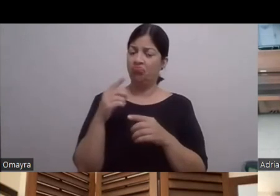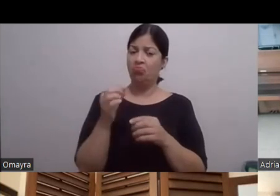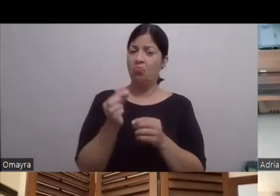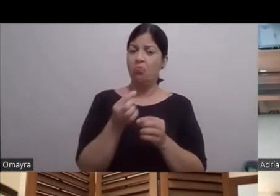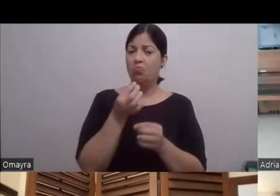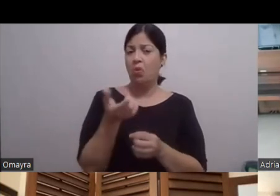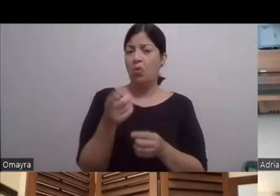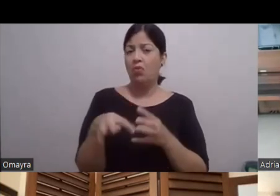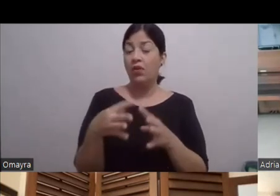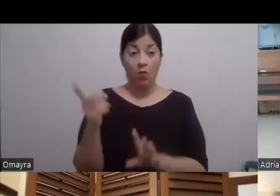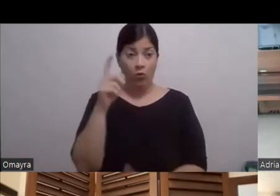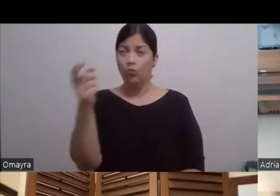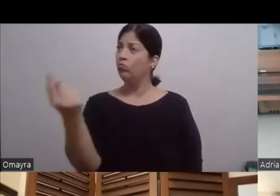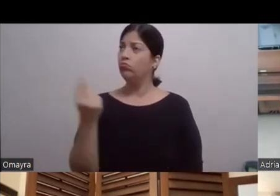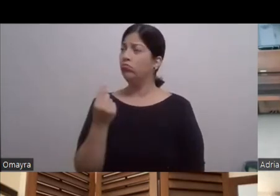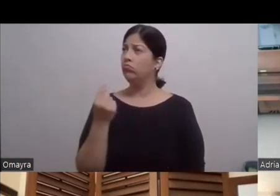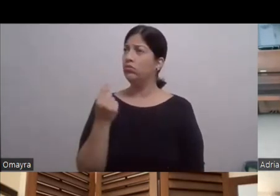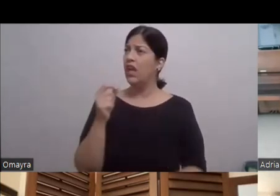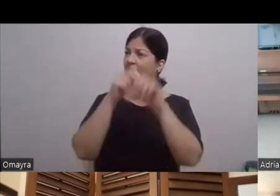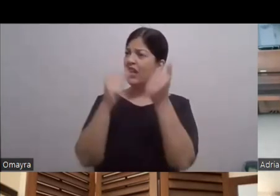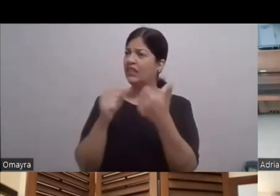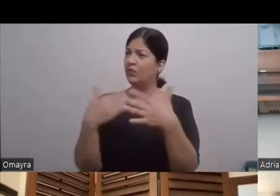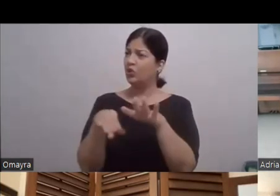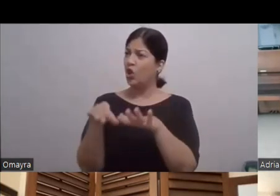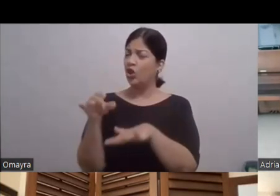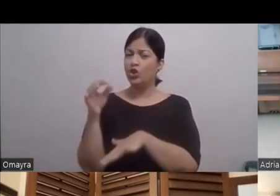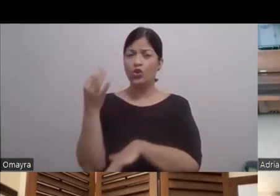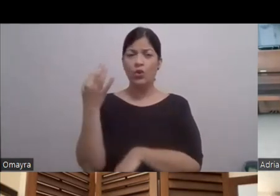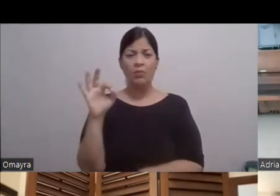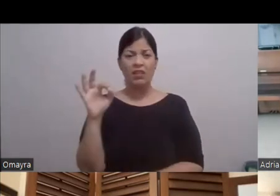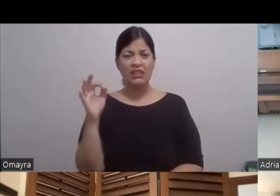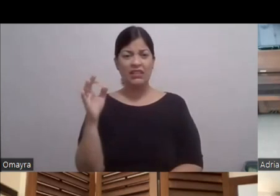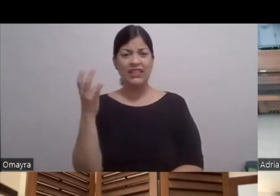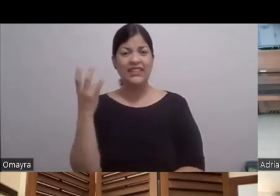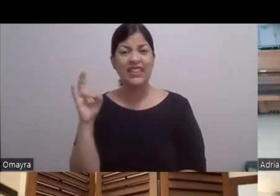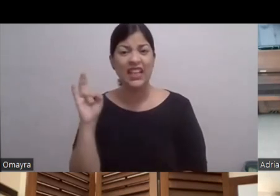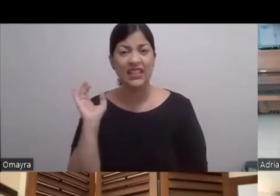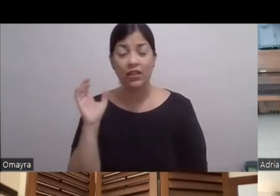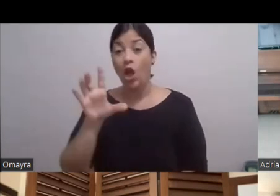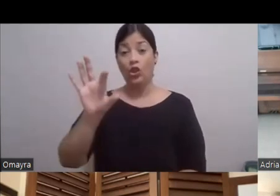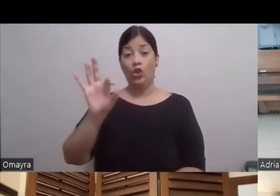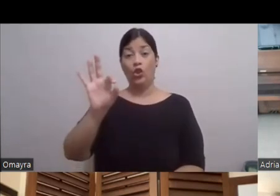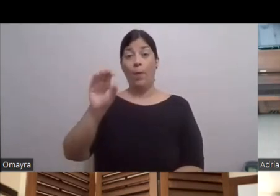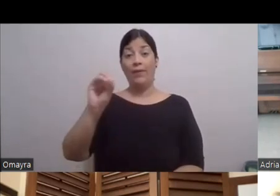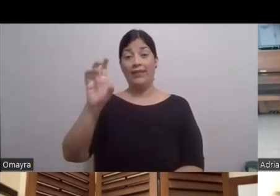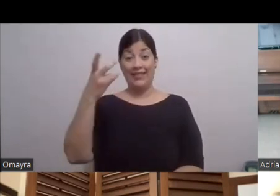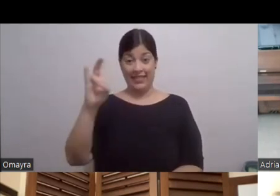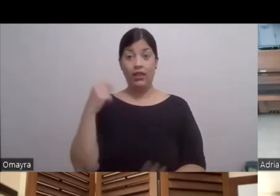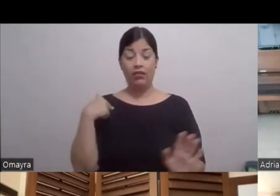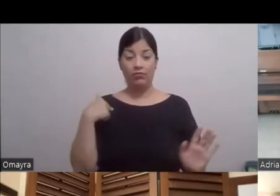Artefusión Era 2017 Yo me parece que fue Por allá No 2000 Espérate 2018